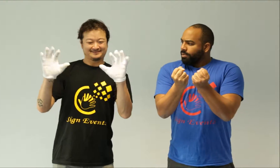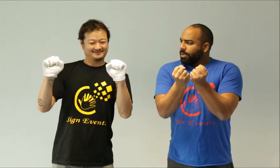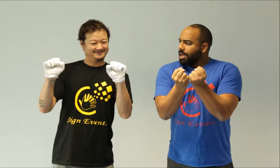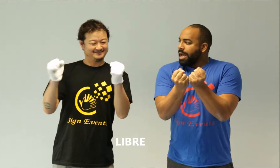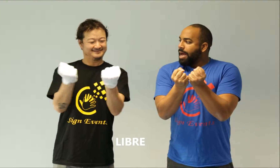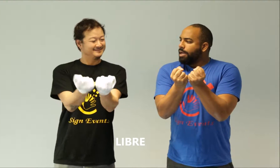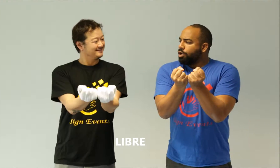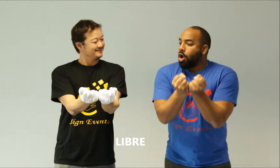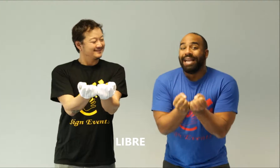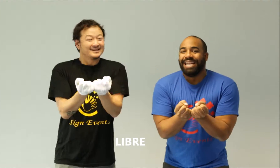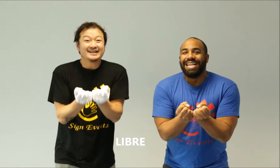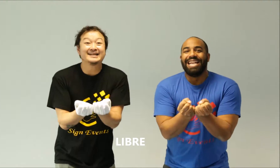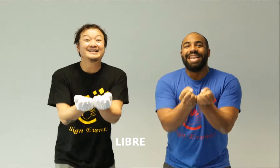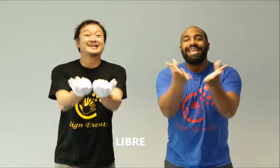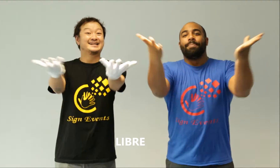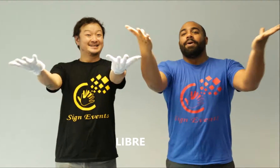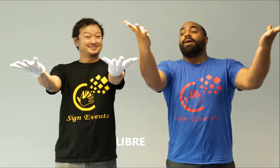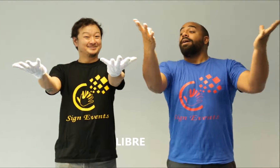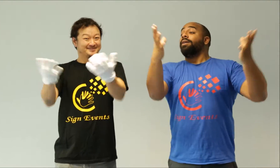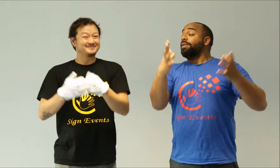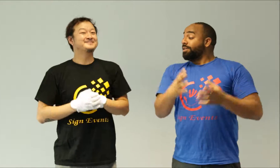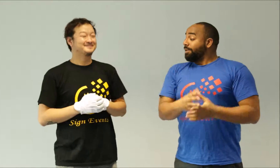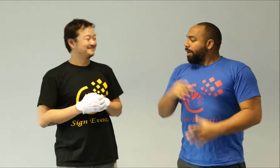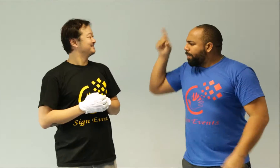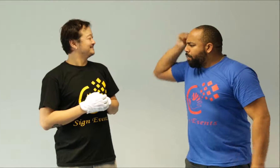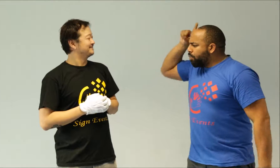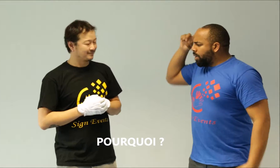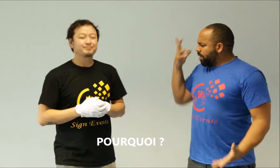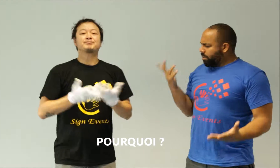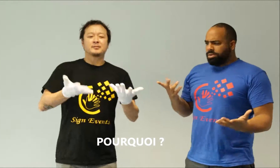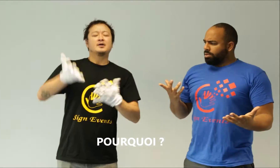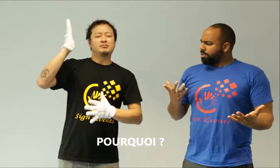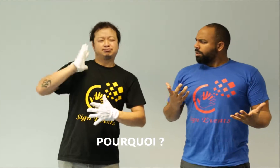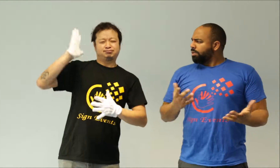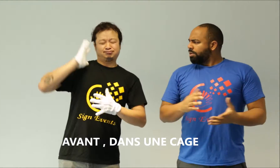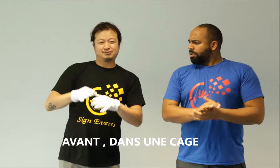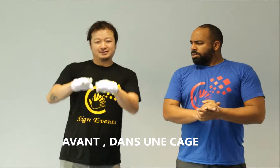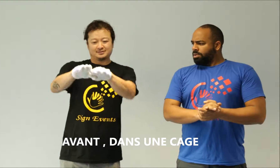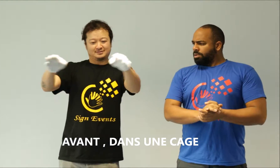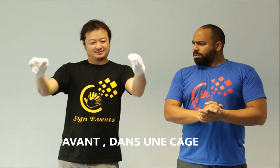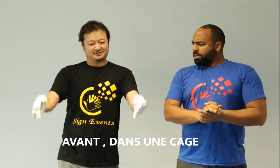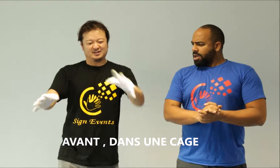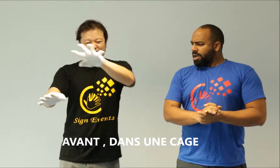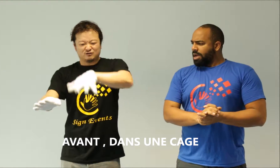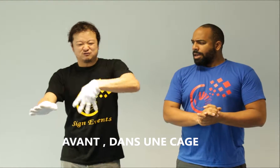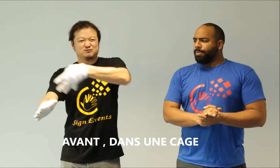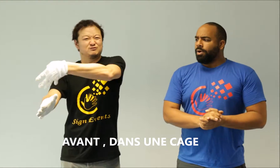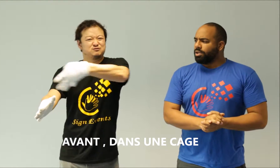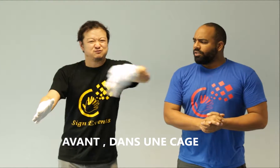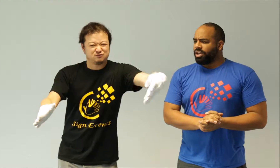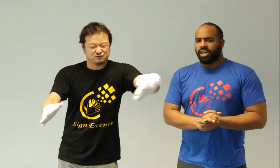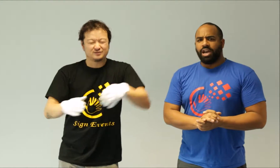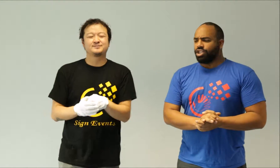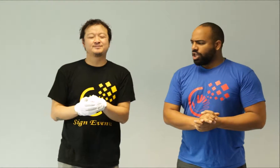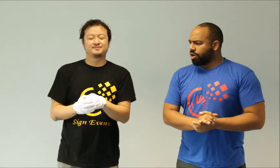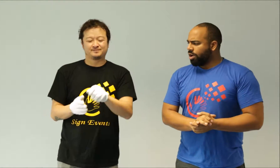Ah d'accord, libre, et pourquoi ? A l'époque, il y une cage, d'accord